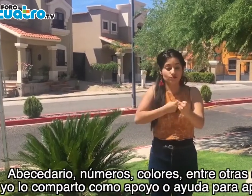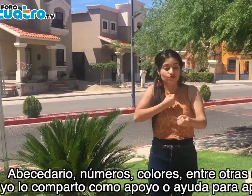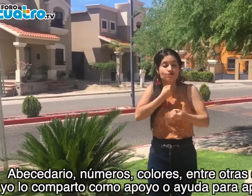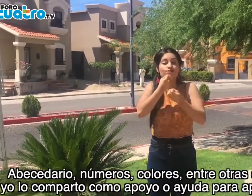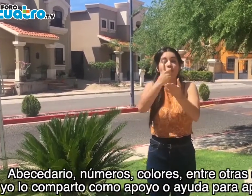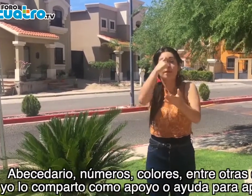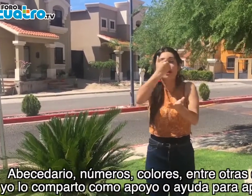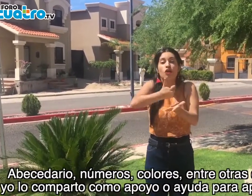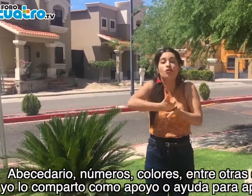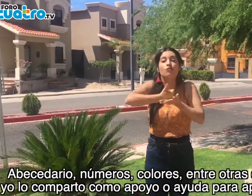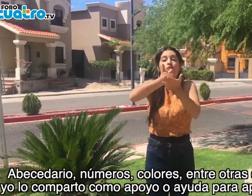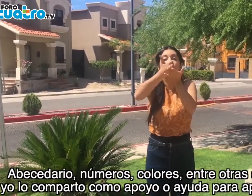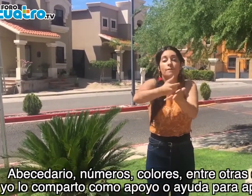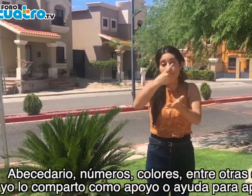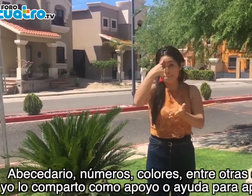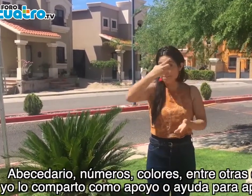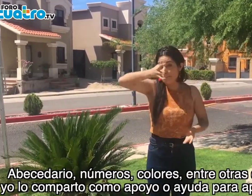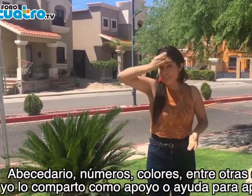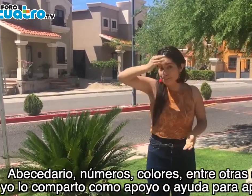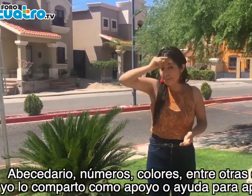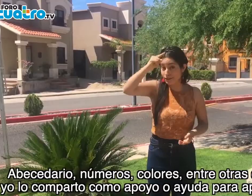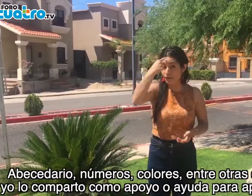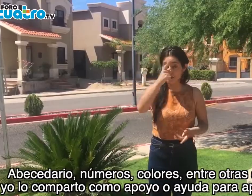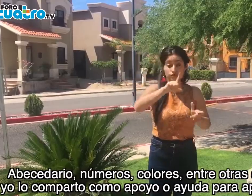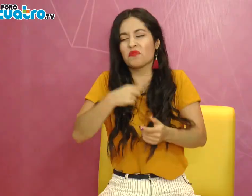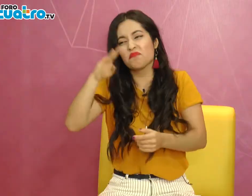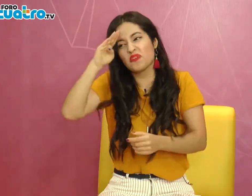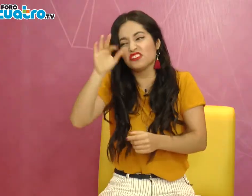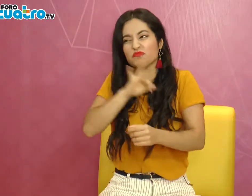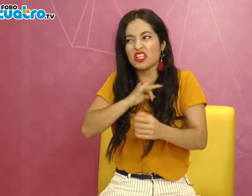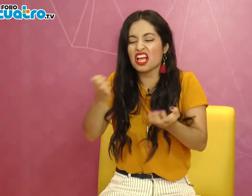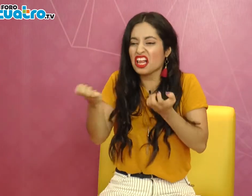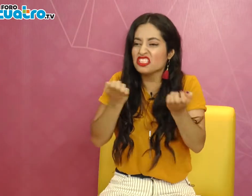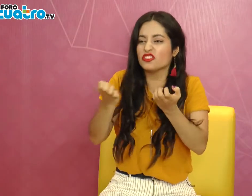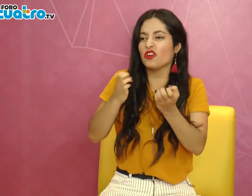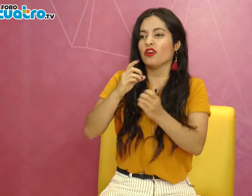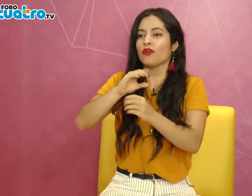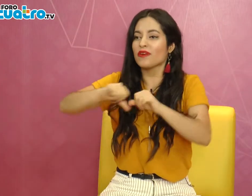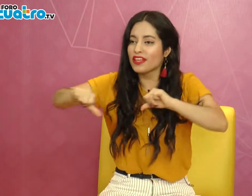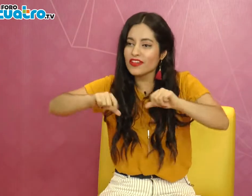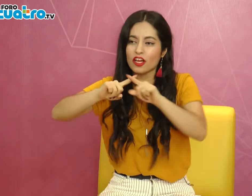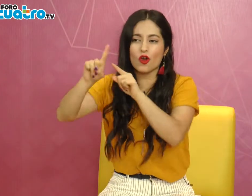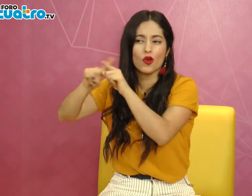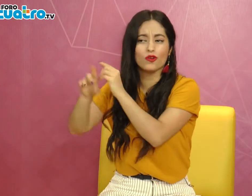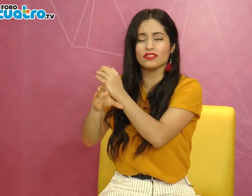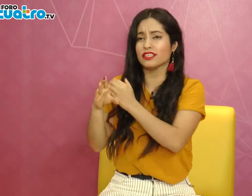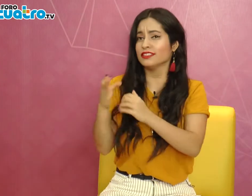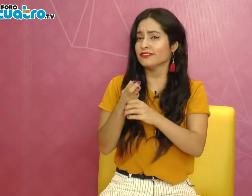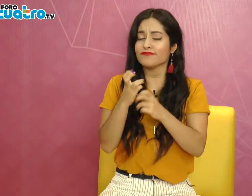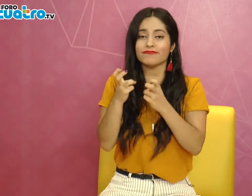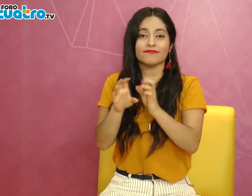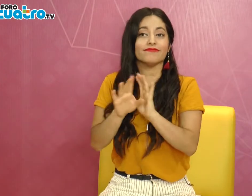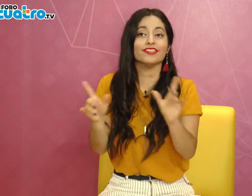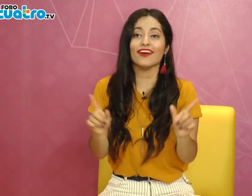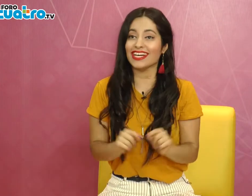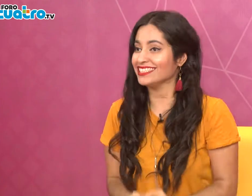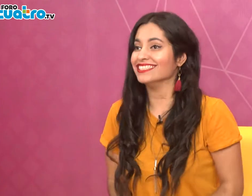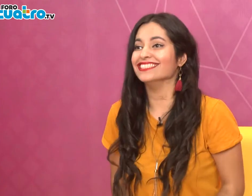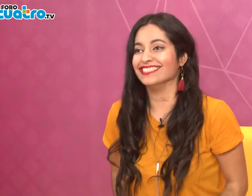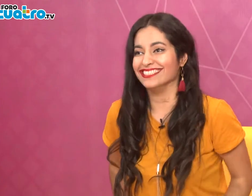comentarios de mi canal. Bueno, en este momento yo estoy encargándome también de preparar la